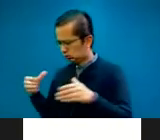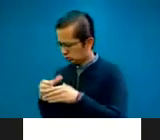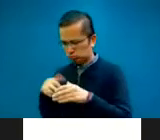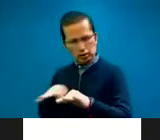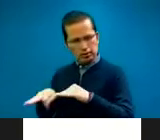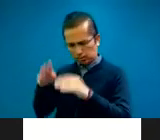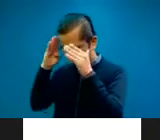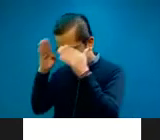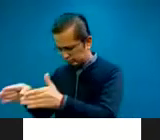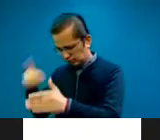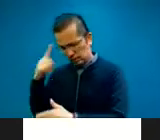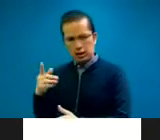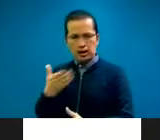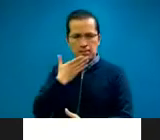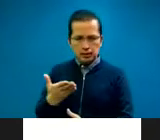su tiempo.